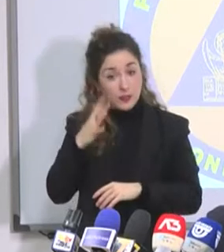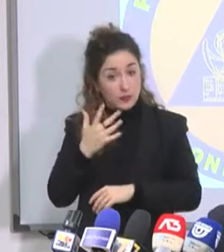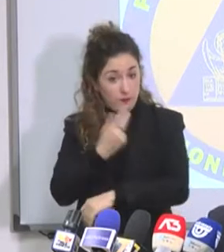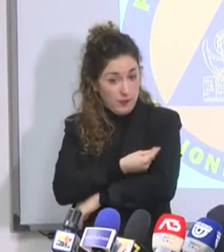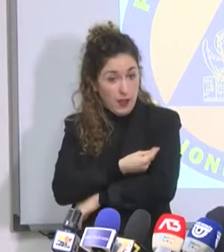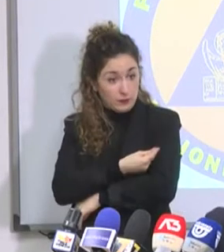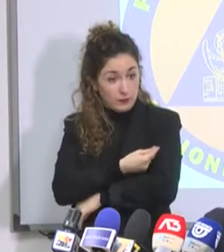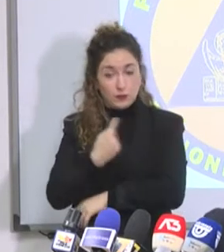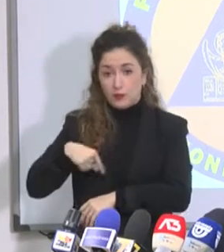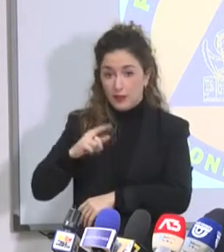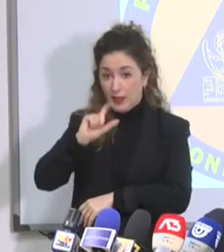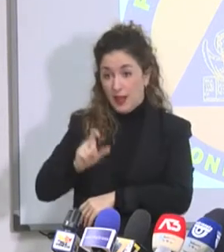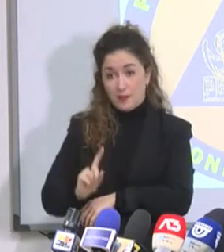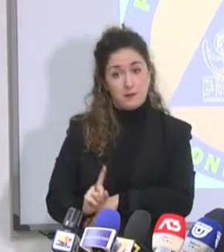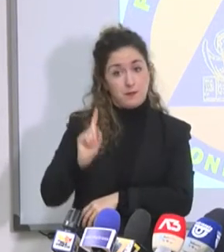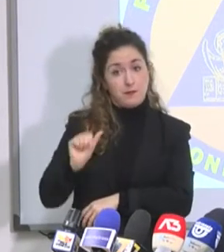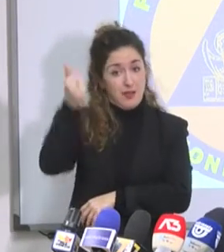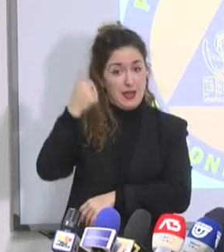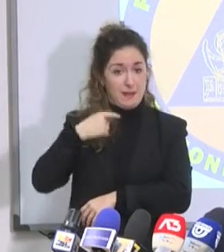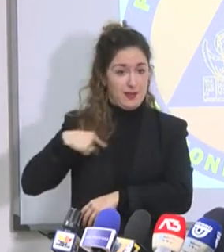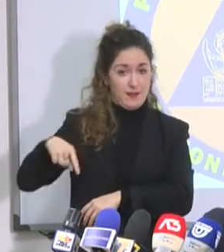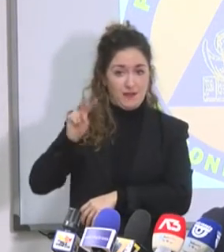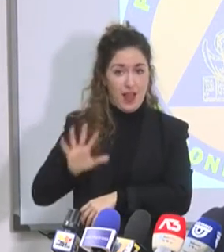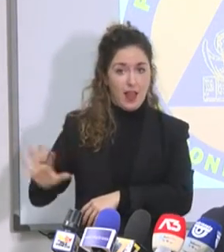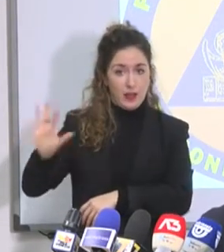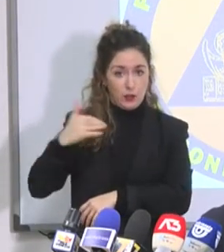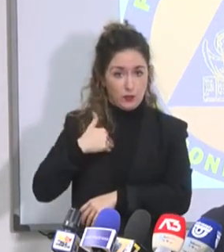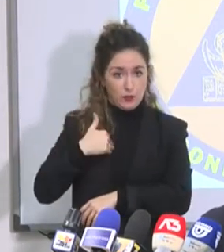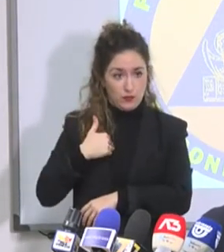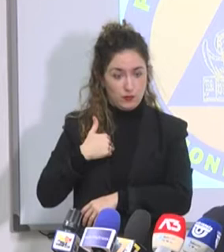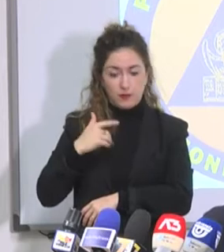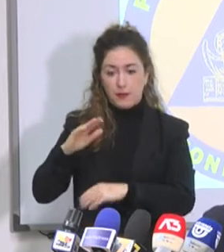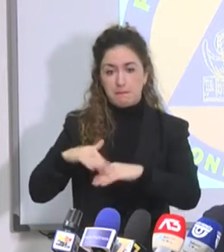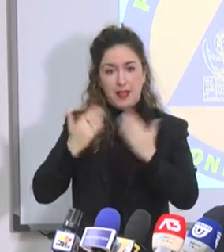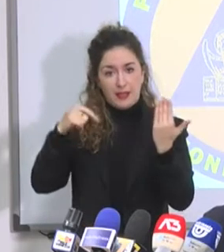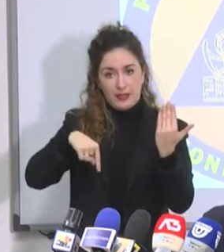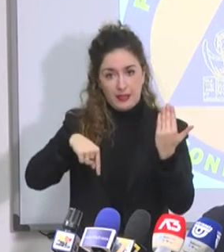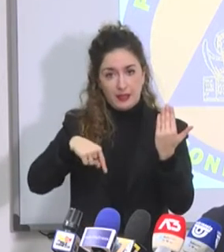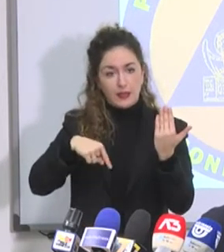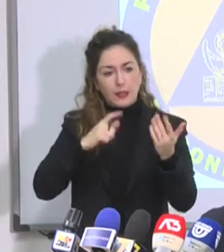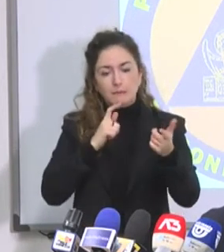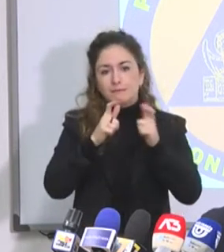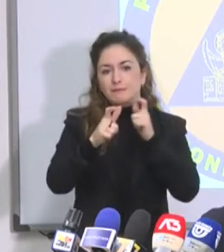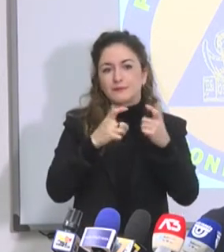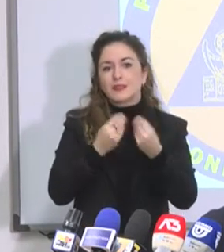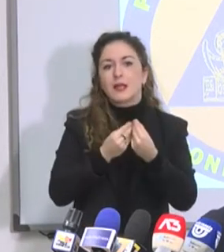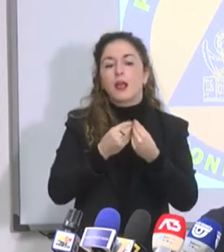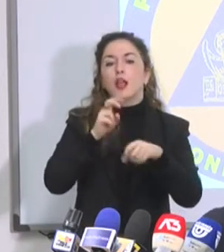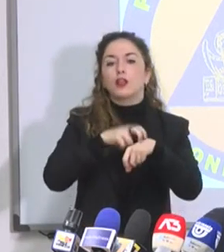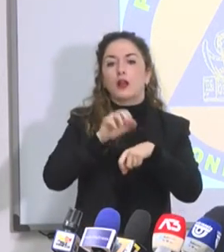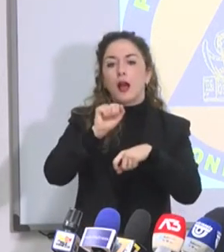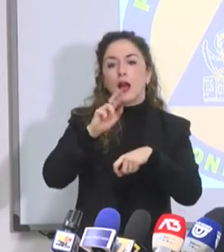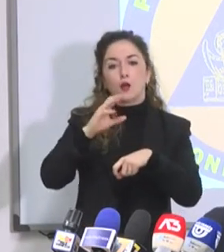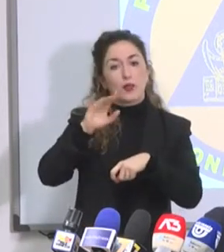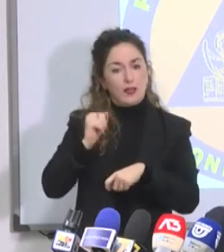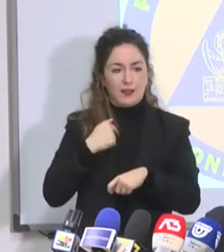Siamo i primi in Italia. Oggi vi comunico, ho parlato stamattina con il dottor Arcuri, che